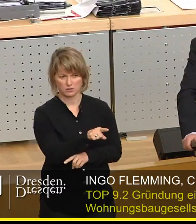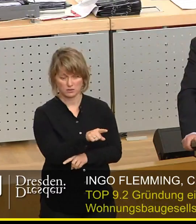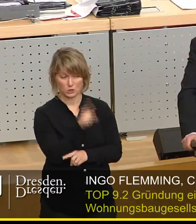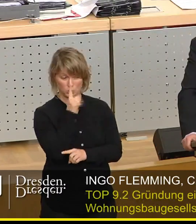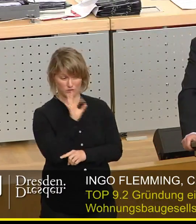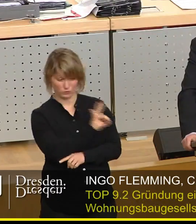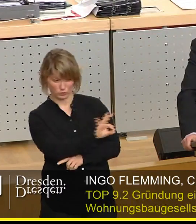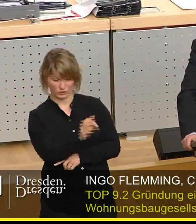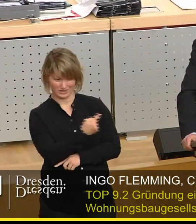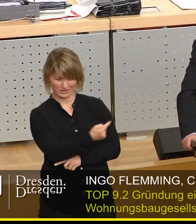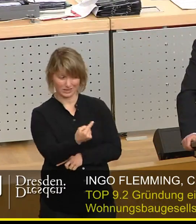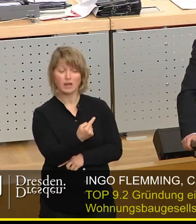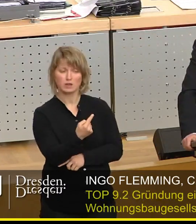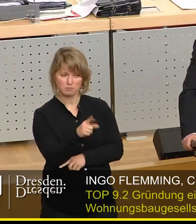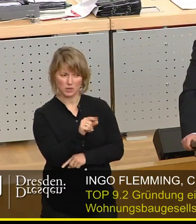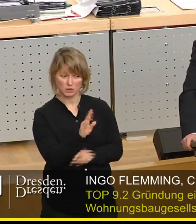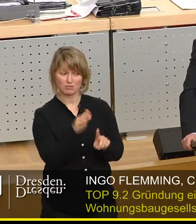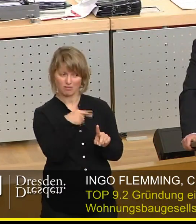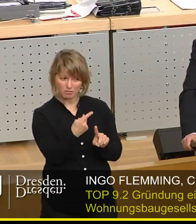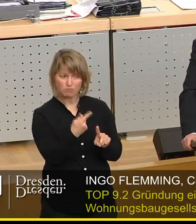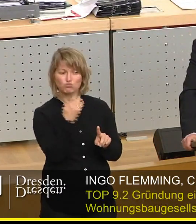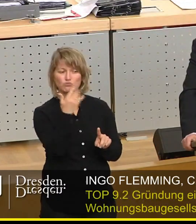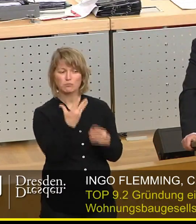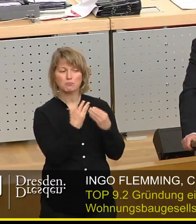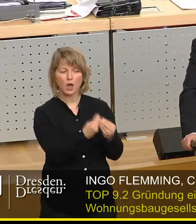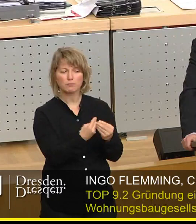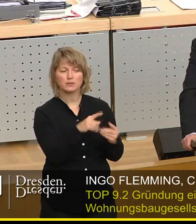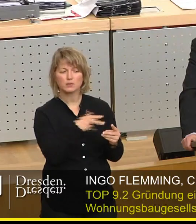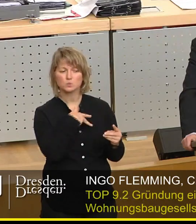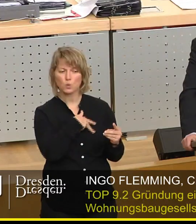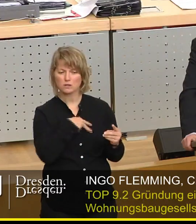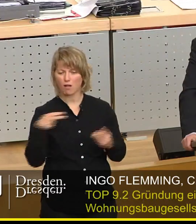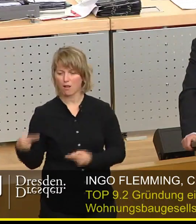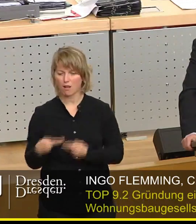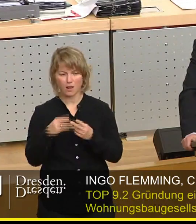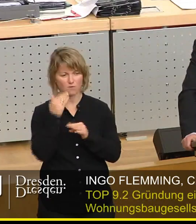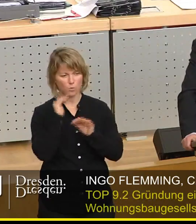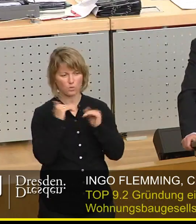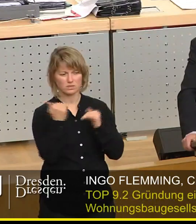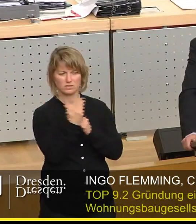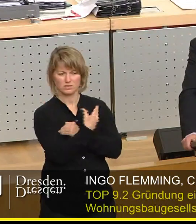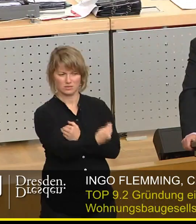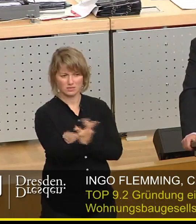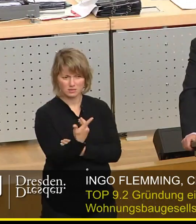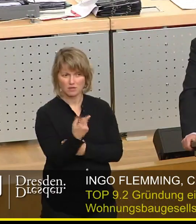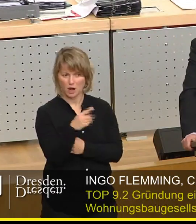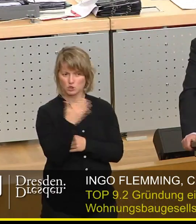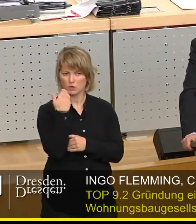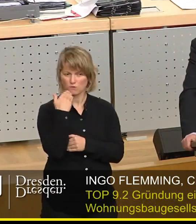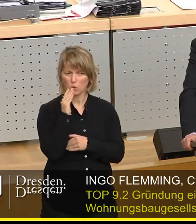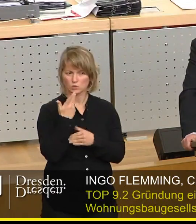Bevölkerung wird in den Genuss kommen können, diesen sozial geförderten Wohnraum in der neuen